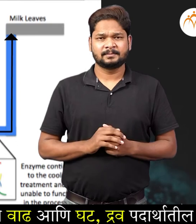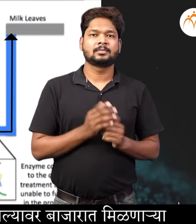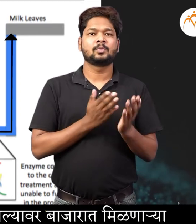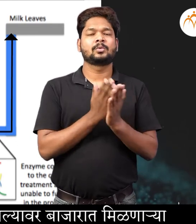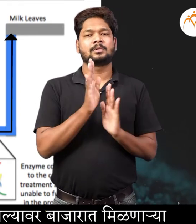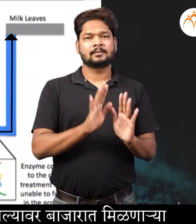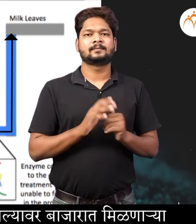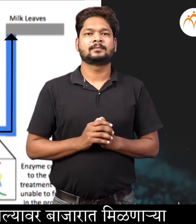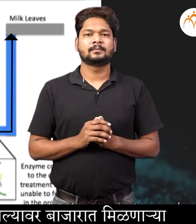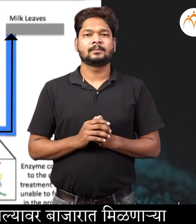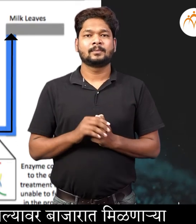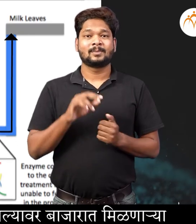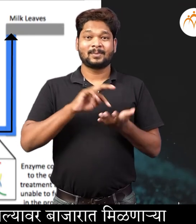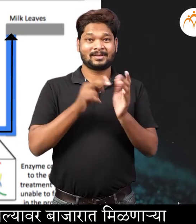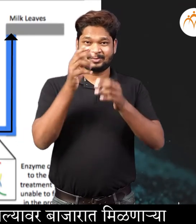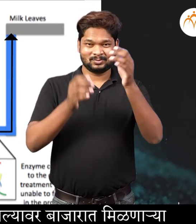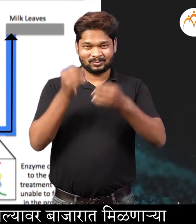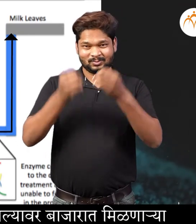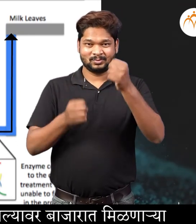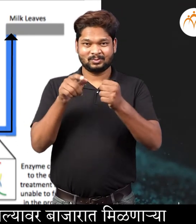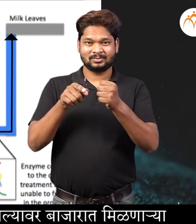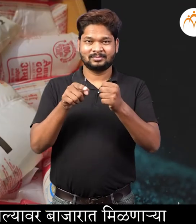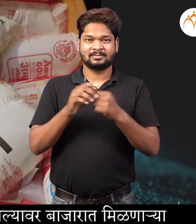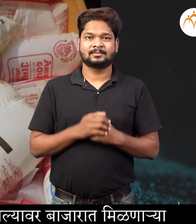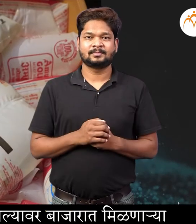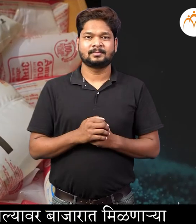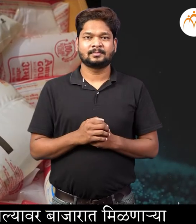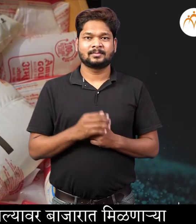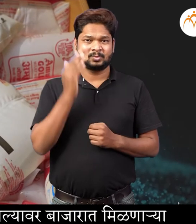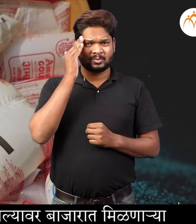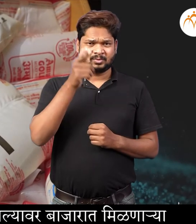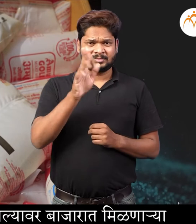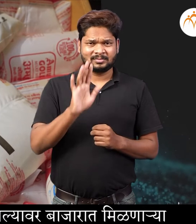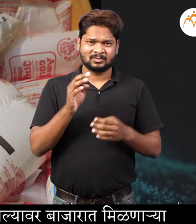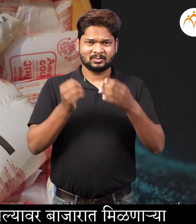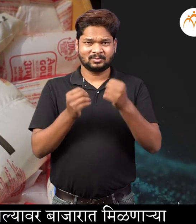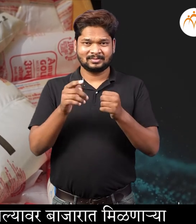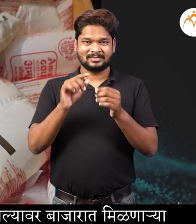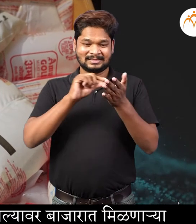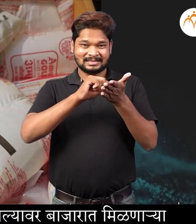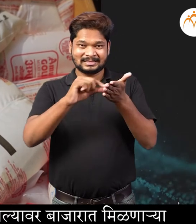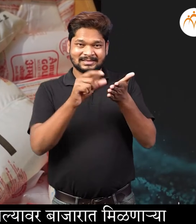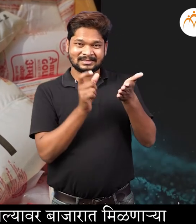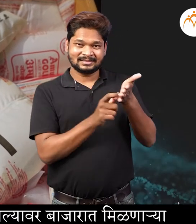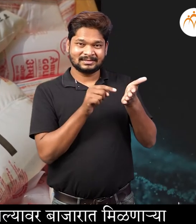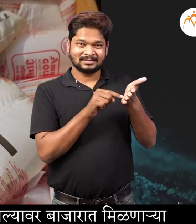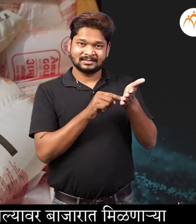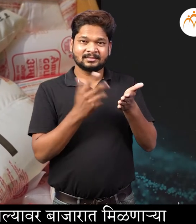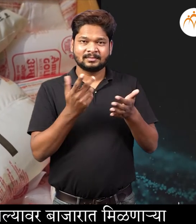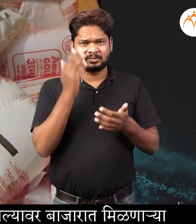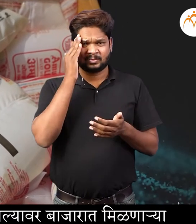तर मुलाननों ही पद्दत समझून घितल्या वर बाजारात मेनार्या दुधाचा पिश्वी बदल आधिक माहिती गया